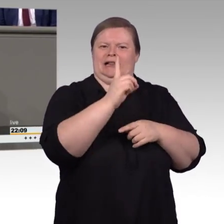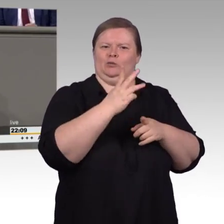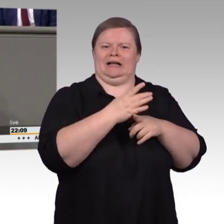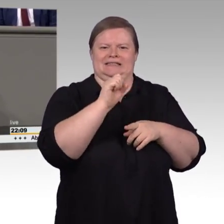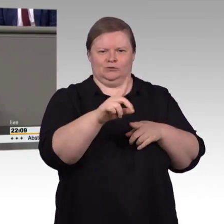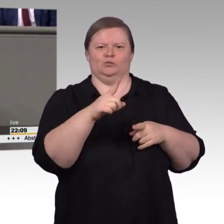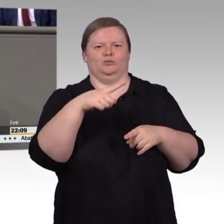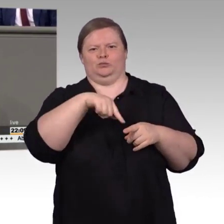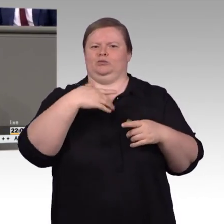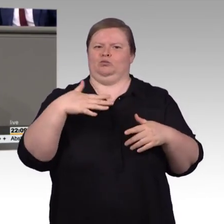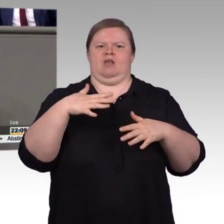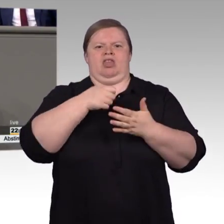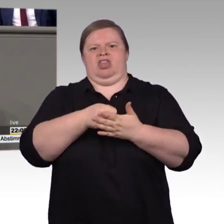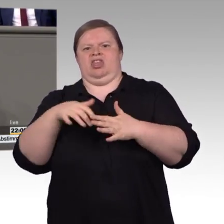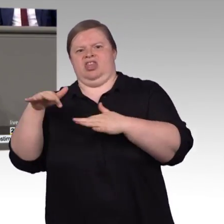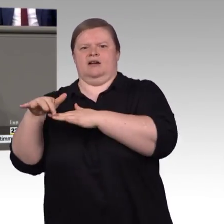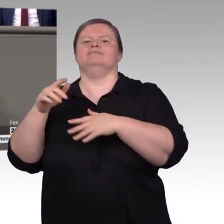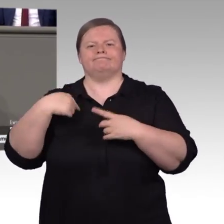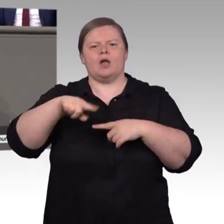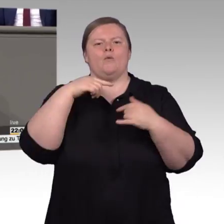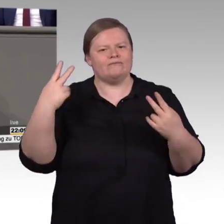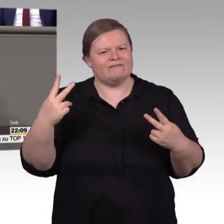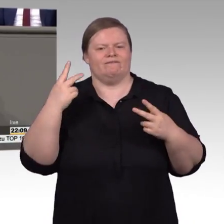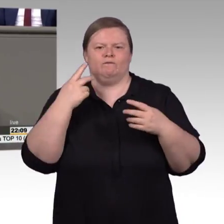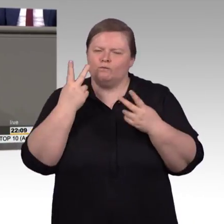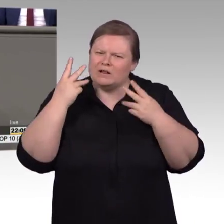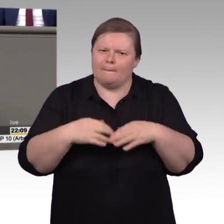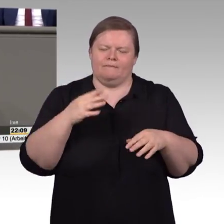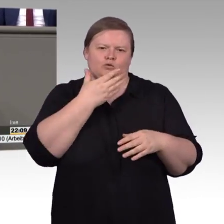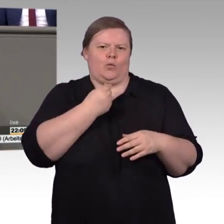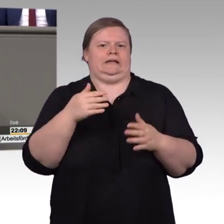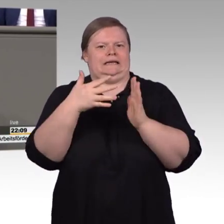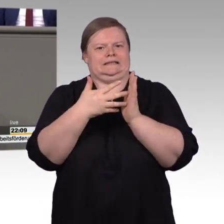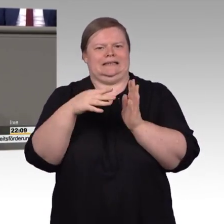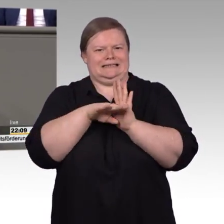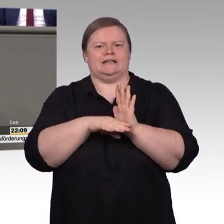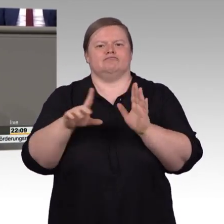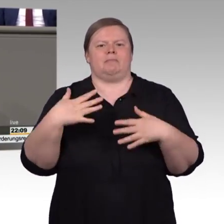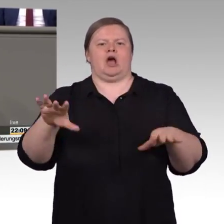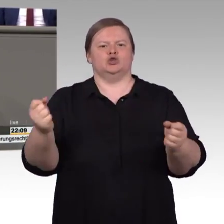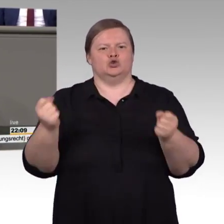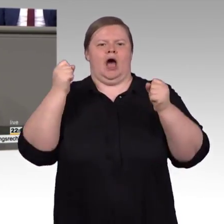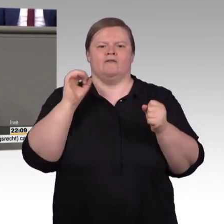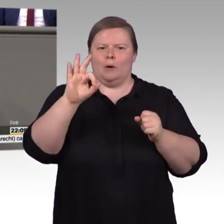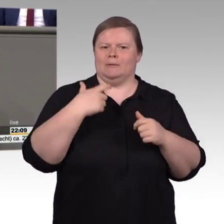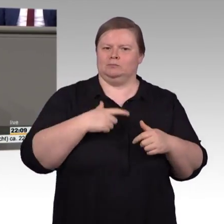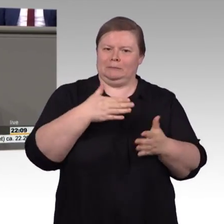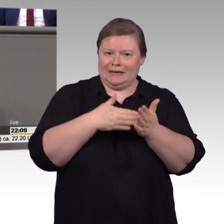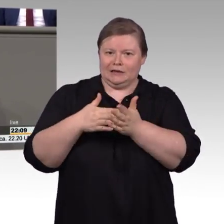Ich bin mir sicher, jeder von Ihnen hat es heute schon einmal gemacht. Wir kommunizieren ständig online. Die